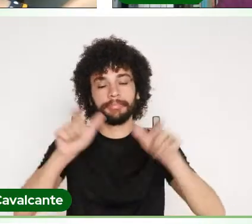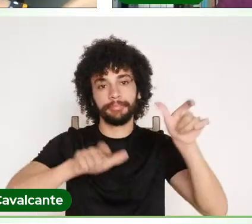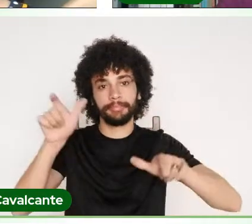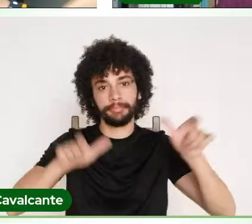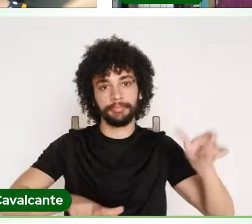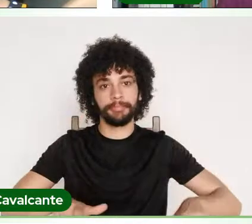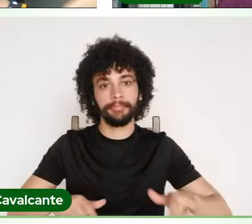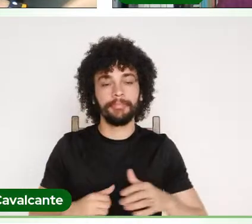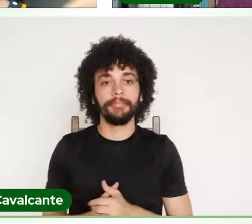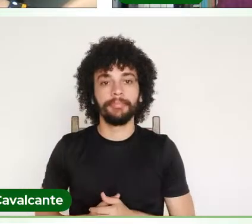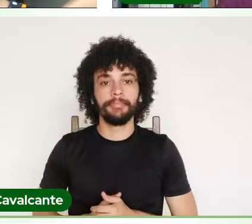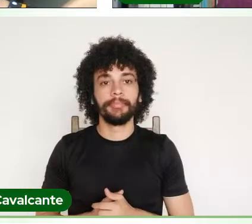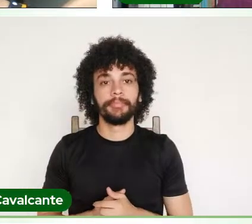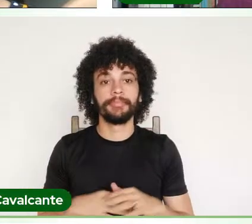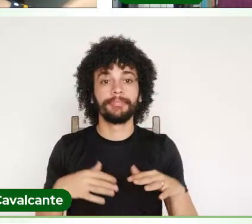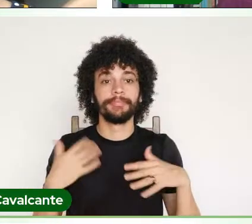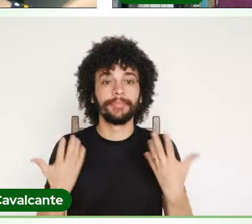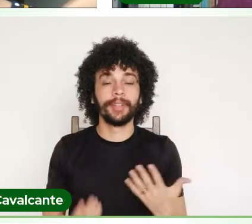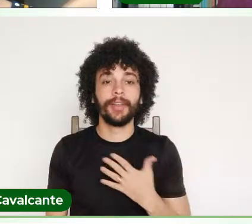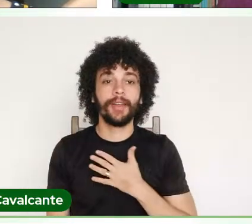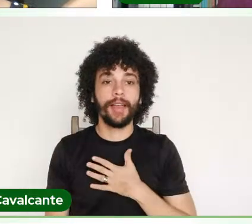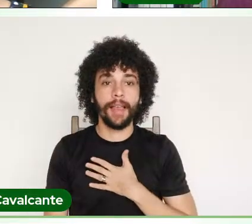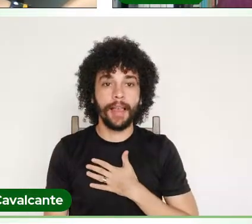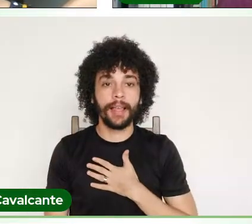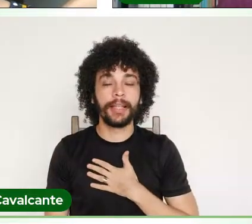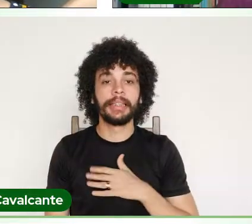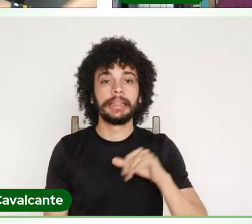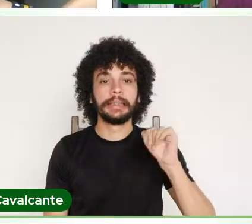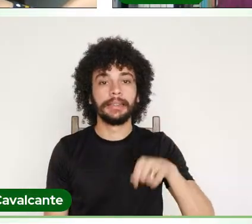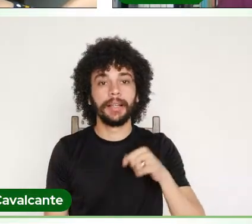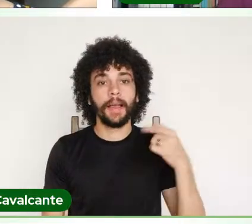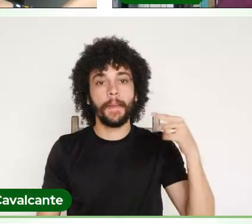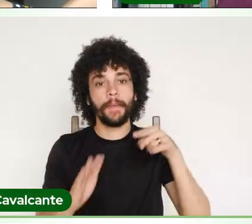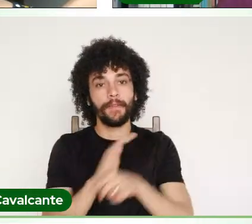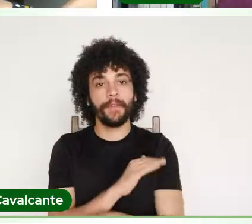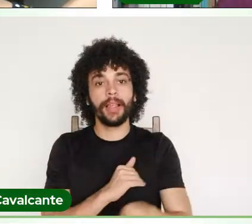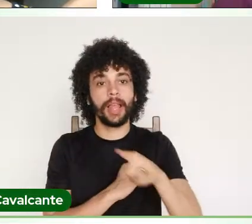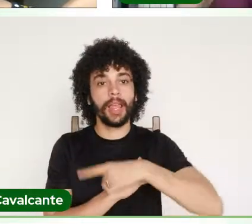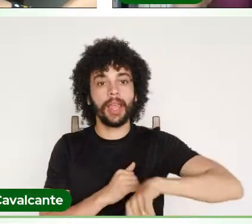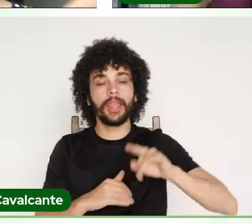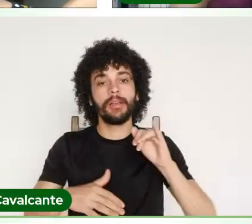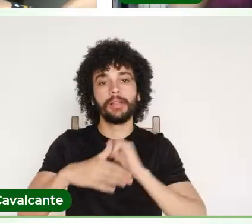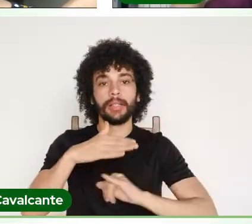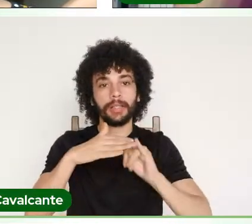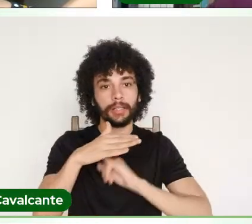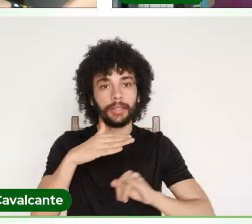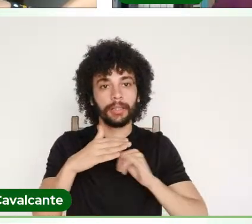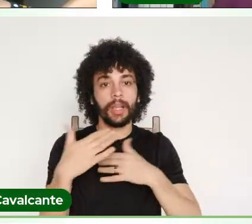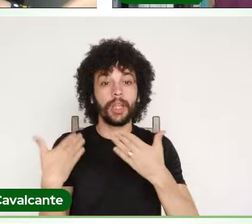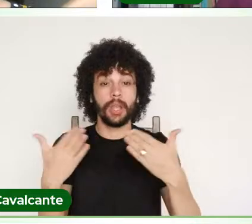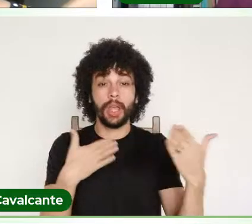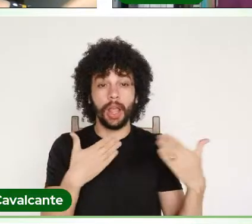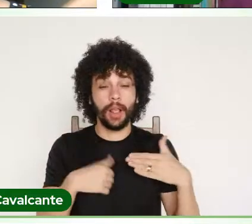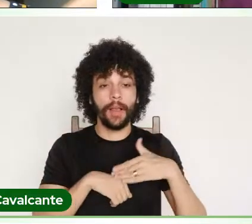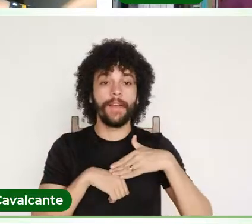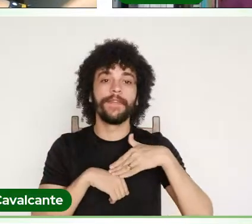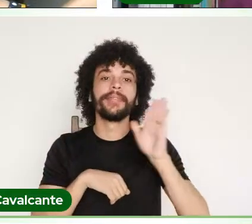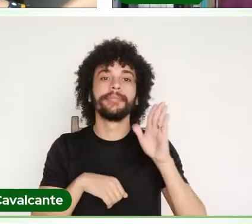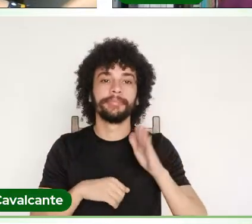eu gostaria muito de aprofundar, sim, que as nossas instituições dialogassem o mais,